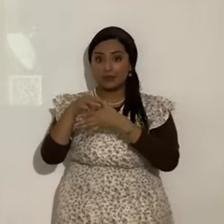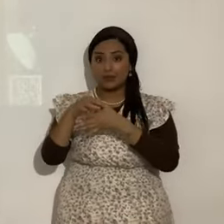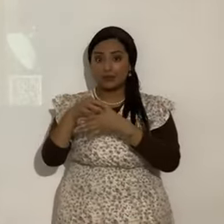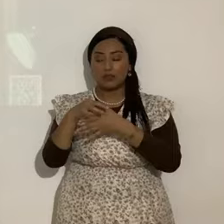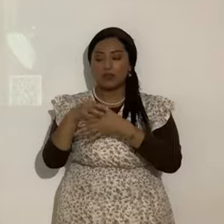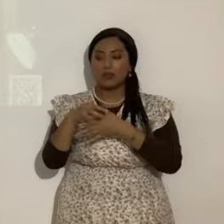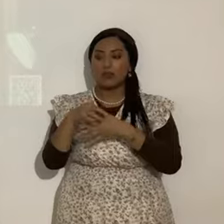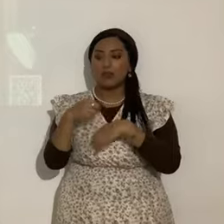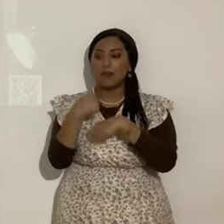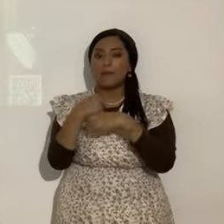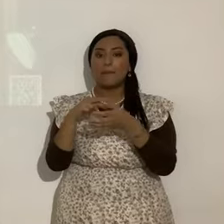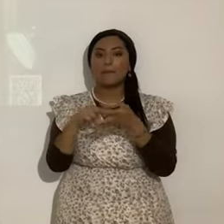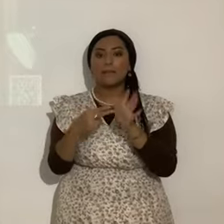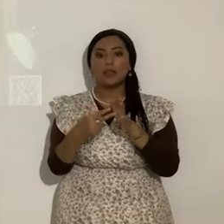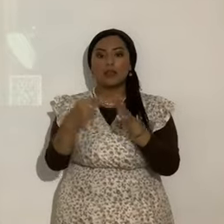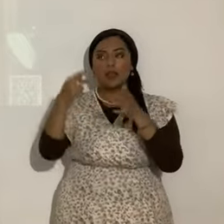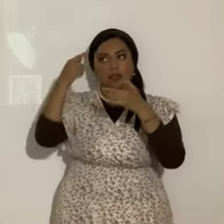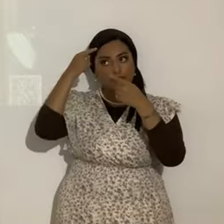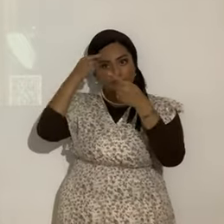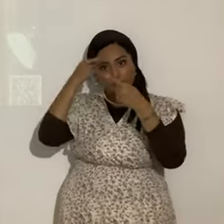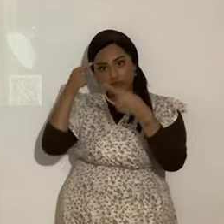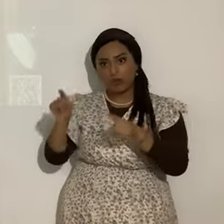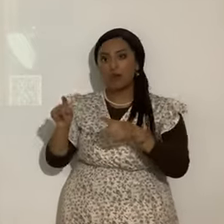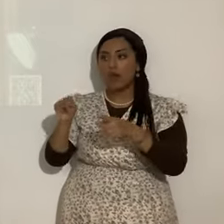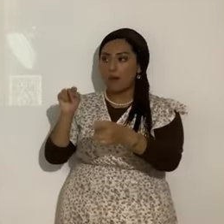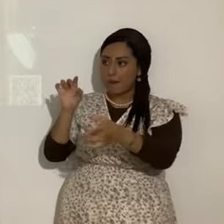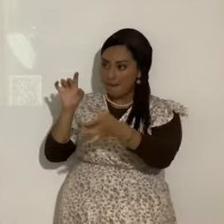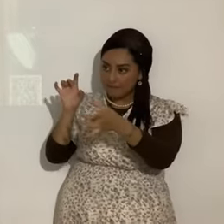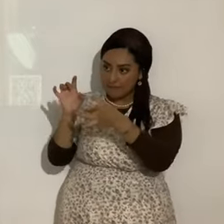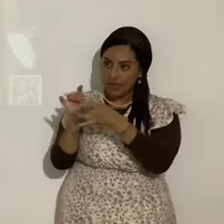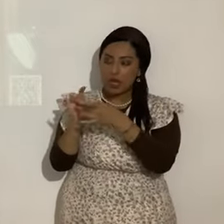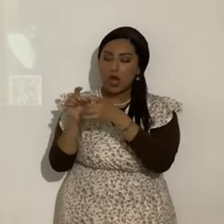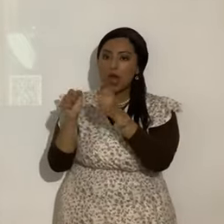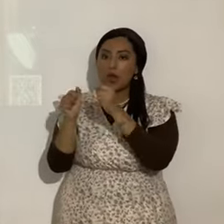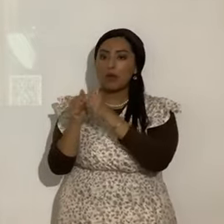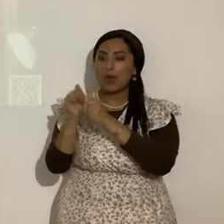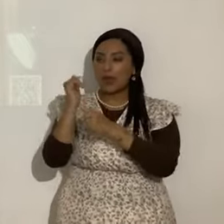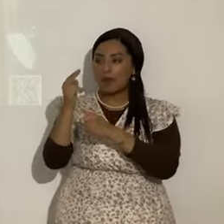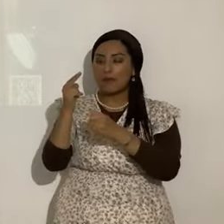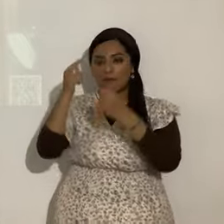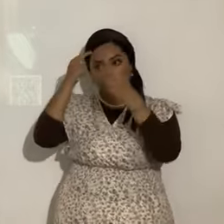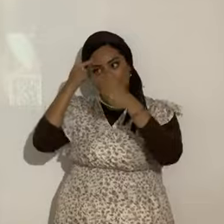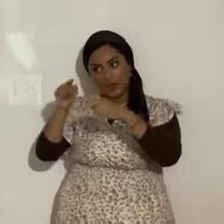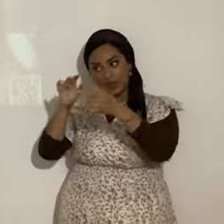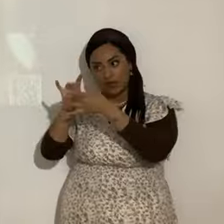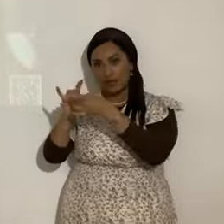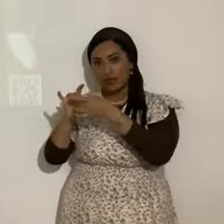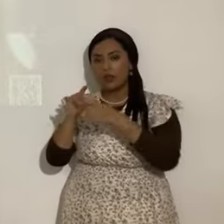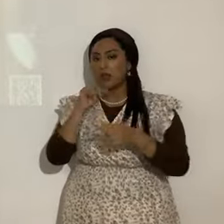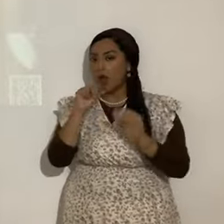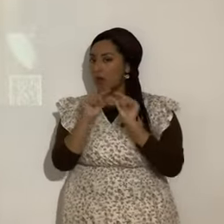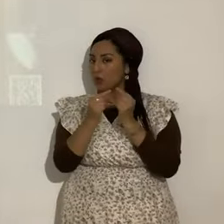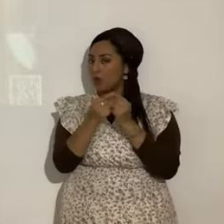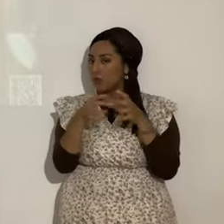Hacer un compromiso personal. Ponlo así. Igual. Hacer un compromiso personal. No de grupo. No personal.